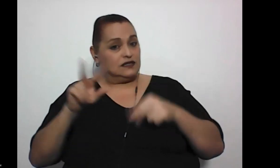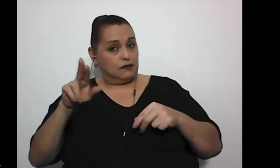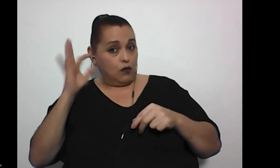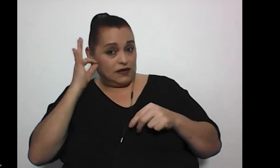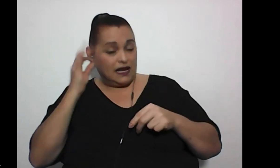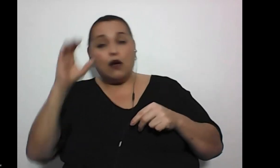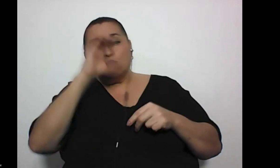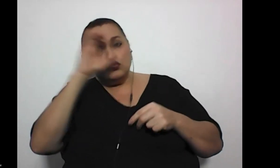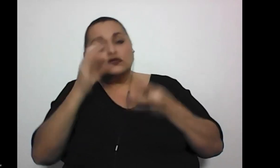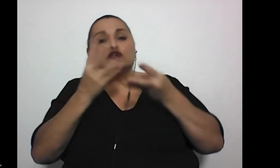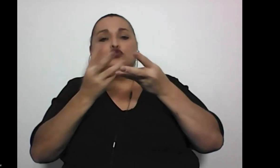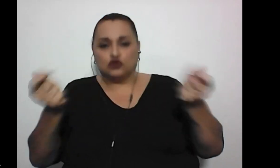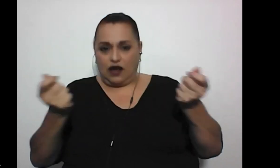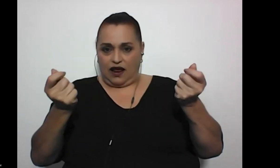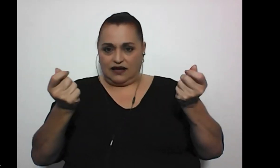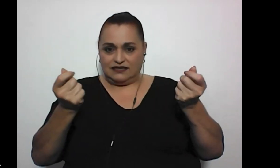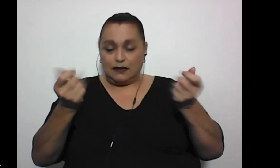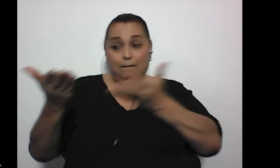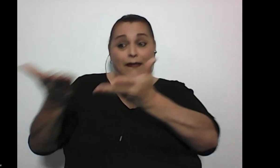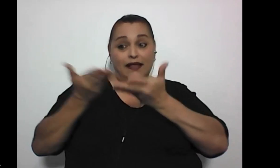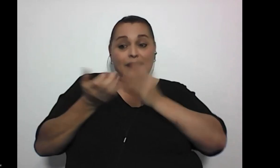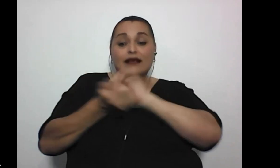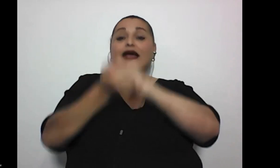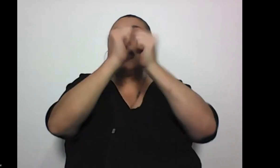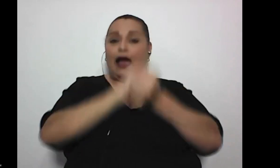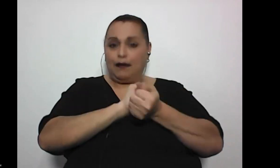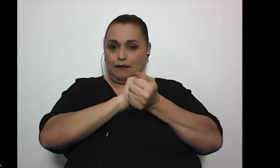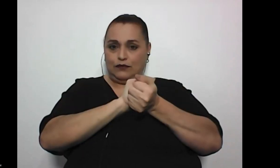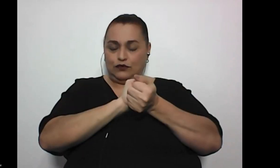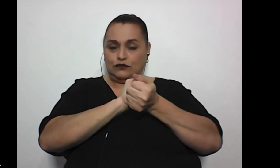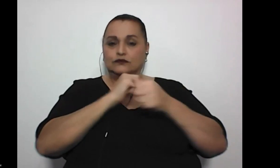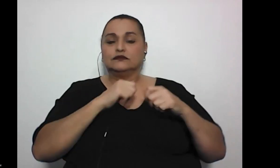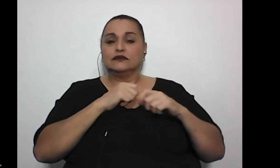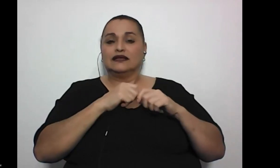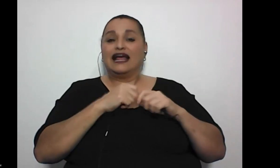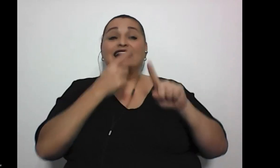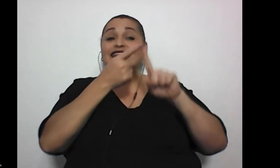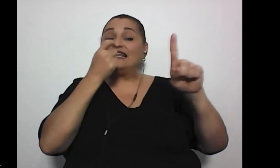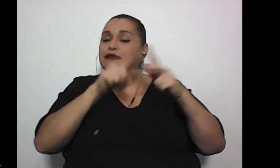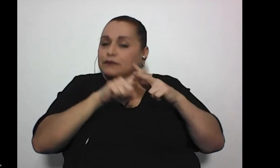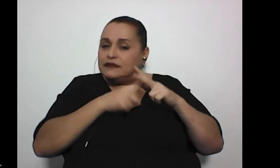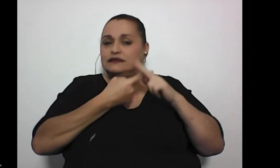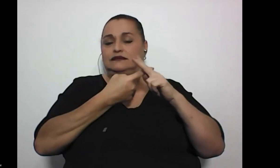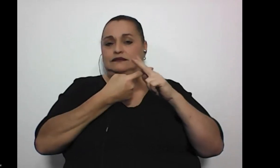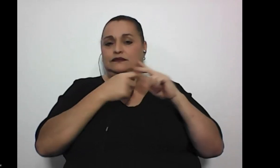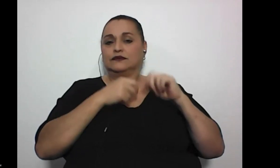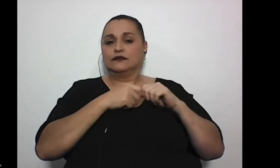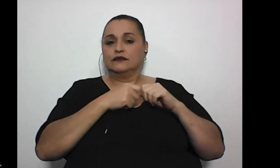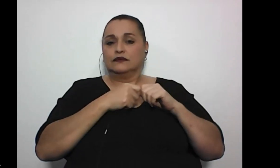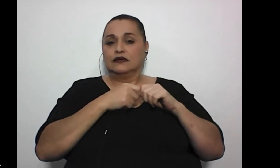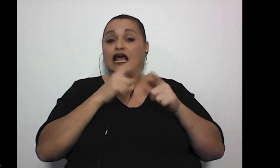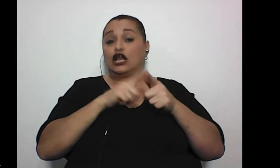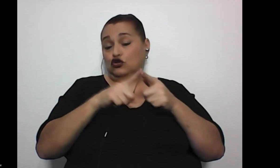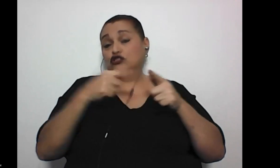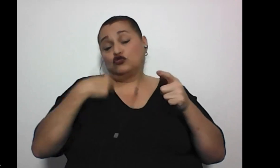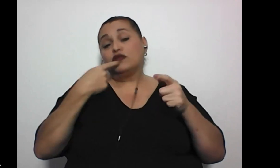para buscar soluciones, para generar cambios, ¿verdad? desde el puro comienzo, entonces, yo